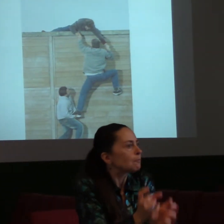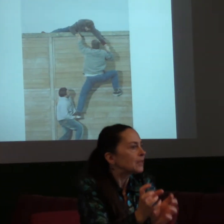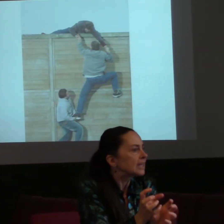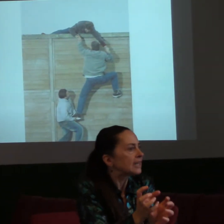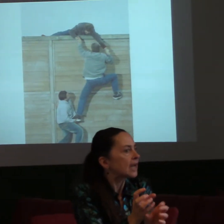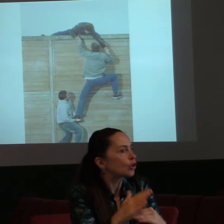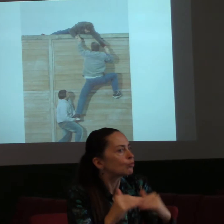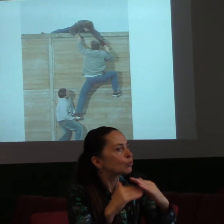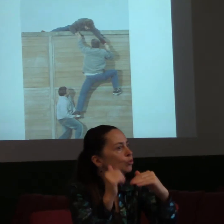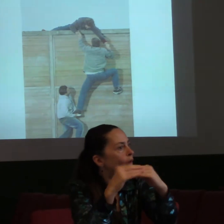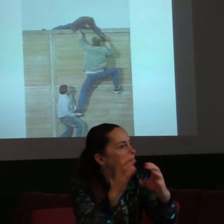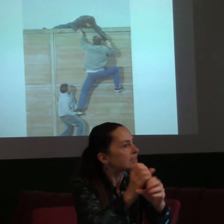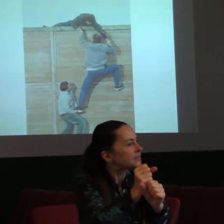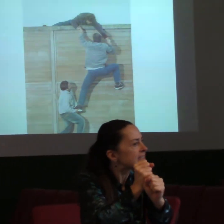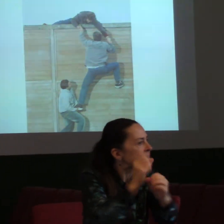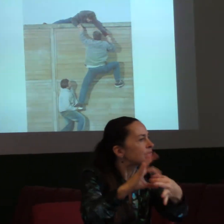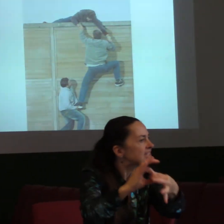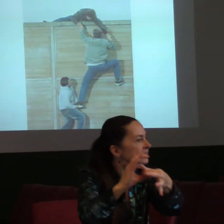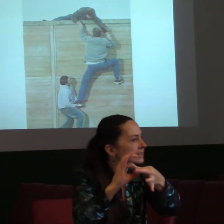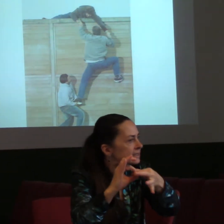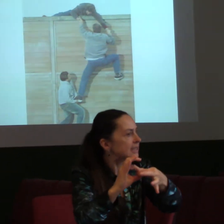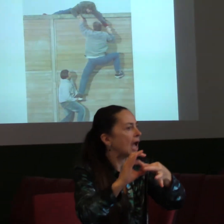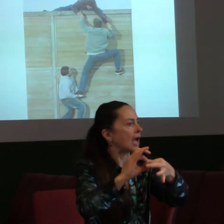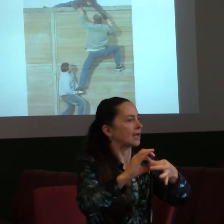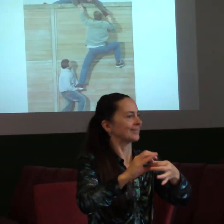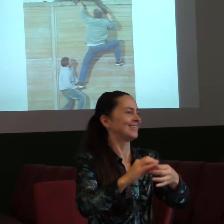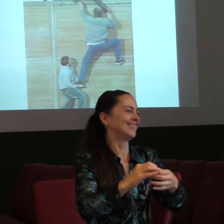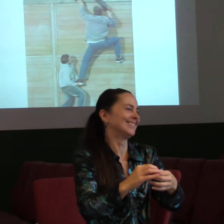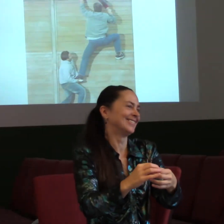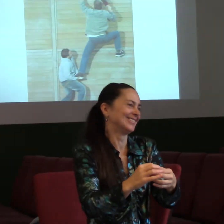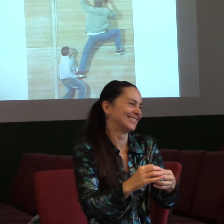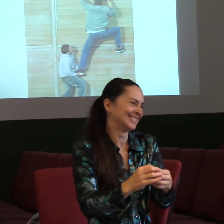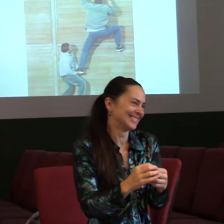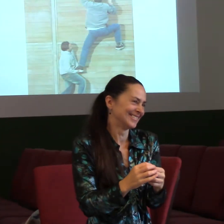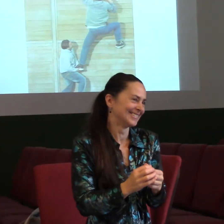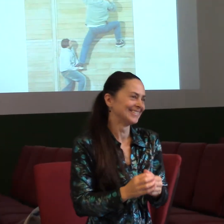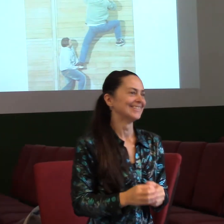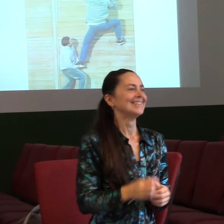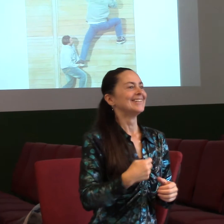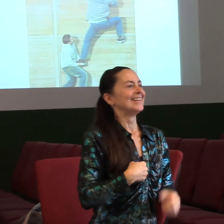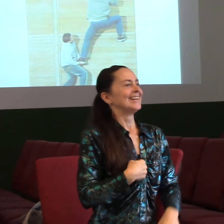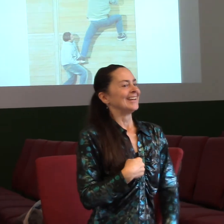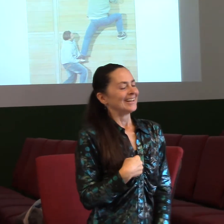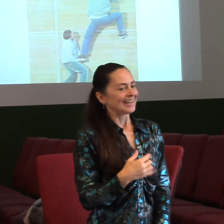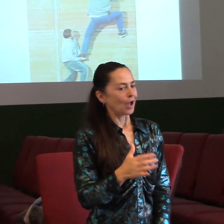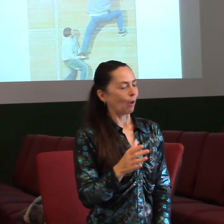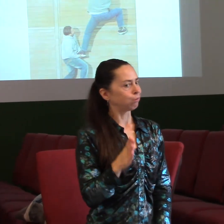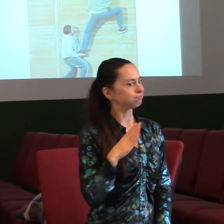živé, které jsou pevné, které jsou stále. A mě vždycky fascinuje, že prostě, když si klademe aktuální, současné otázky a